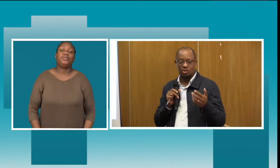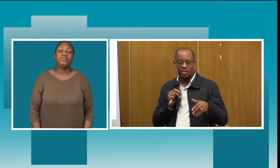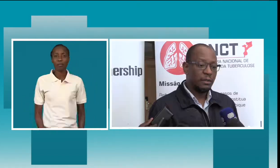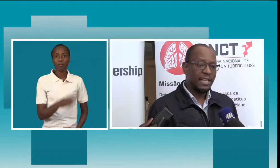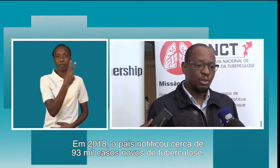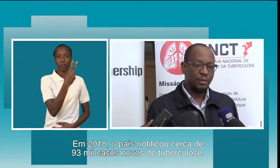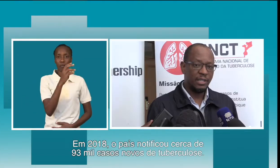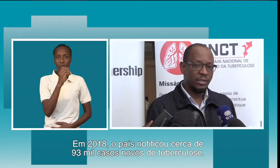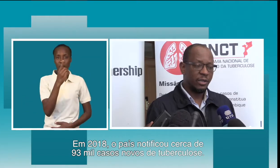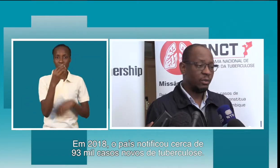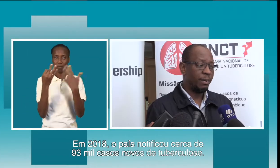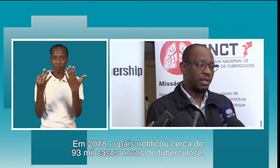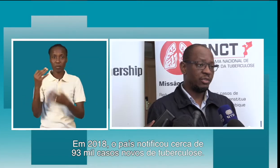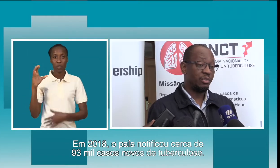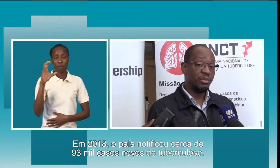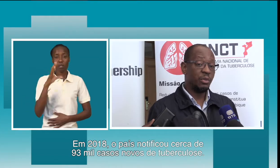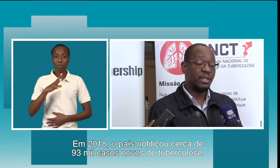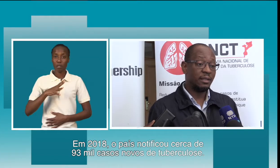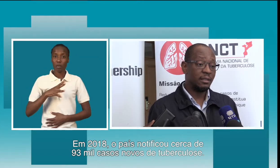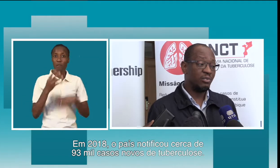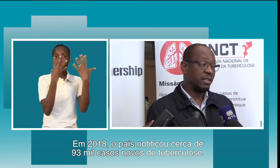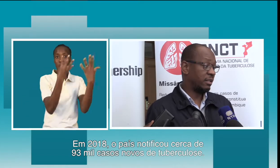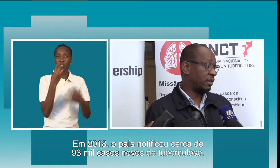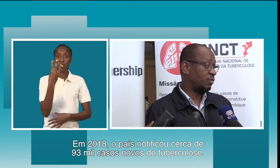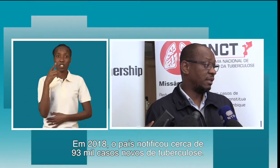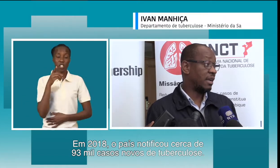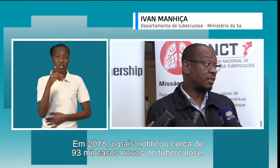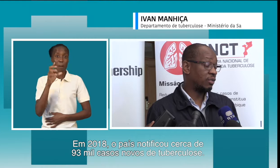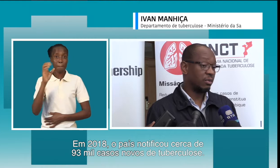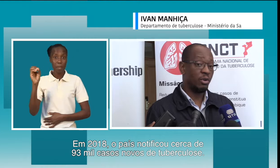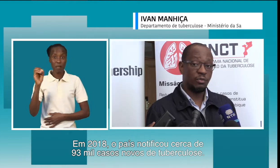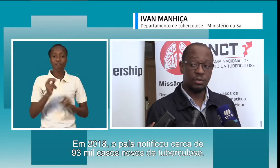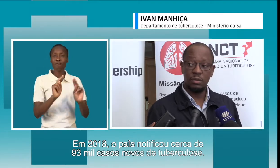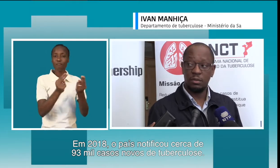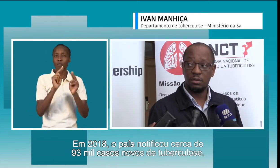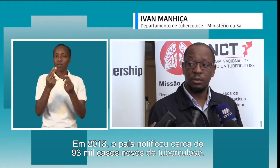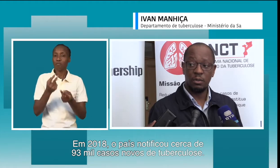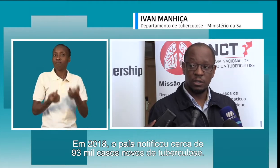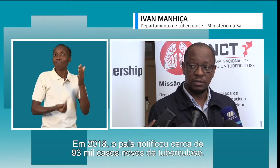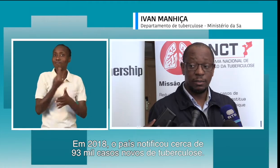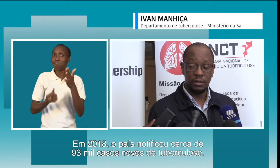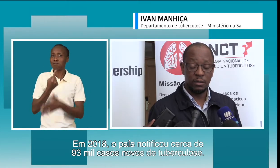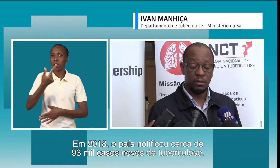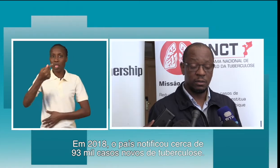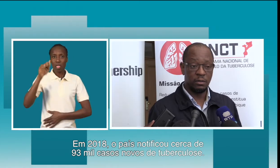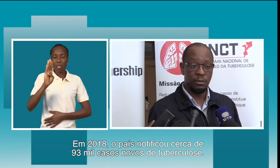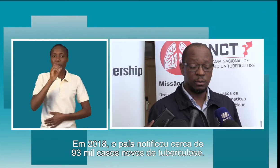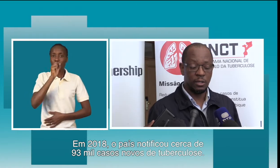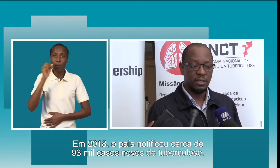Em 2018, o país notificou cerca de 93 mil casos novos de tuberculose.